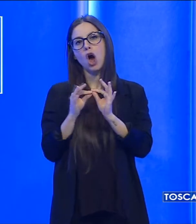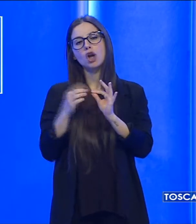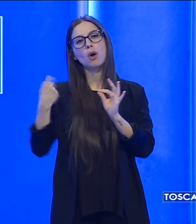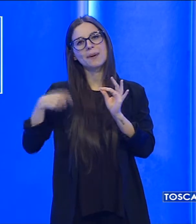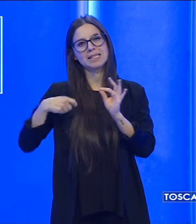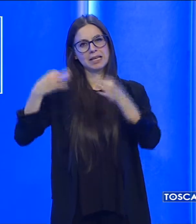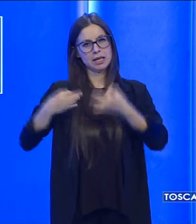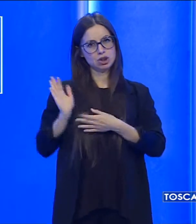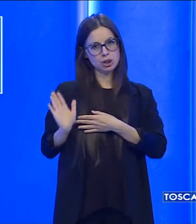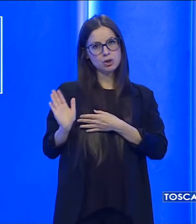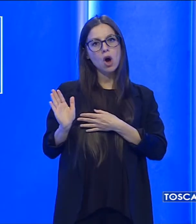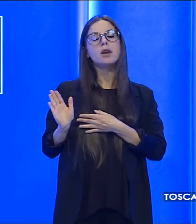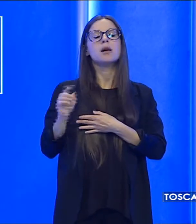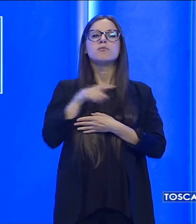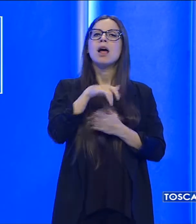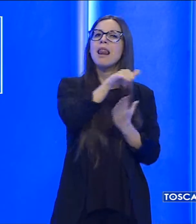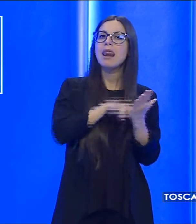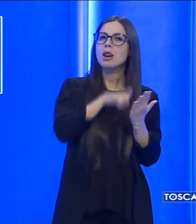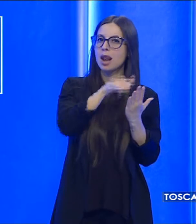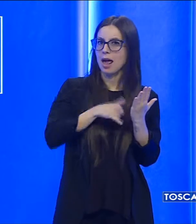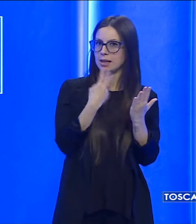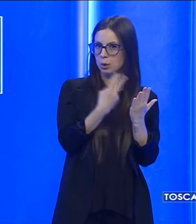provincia, a cui hanno scritto due lettere.